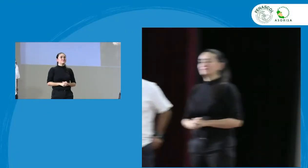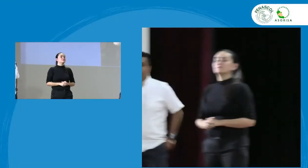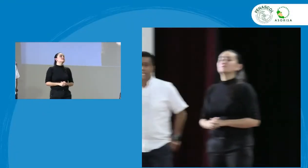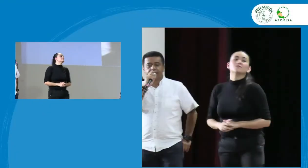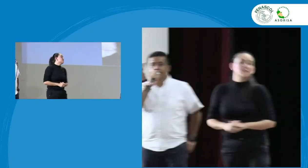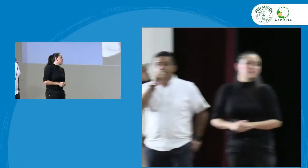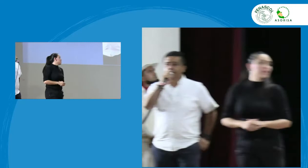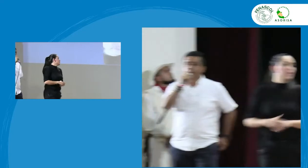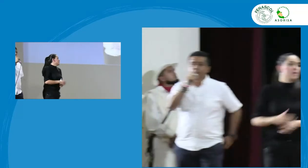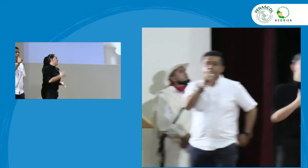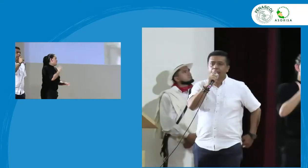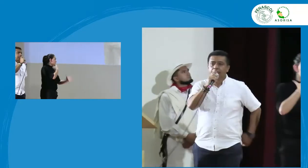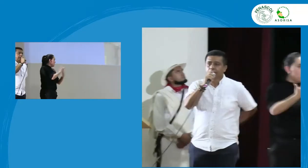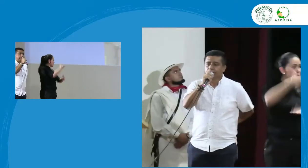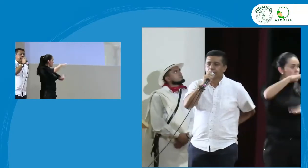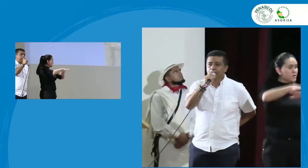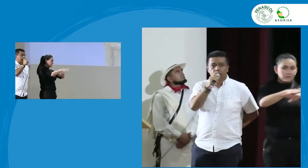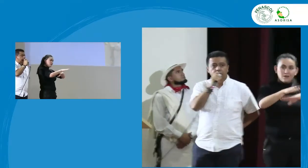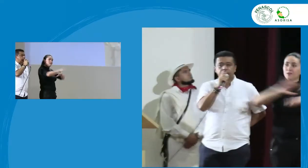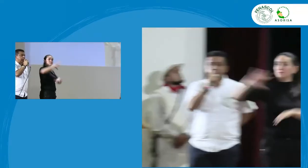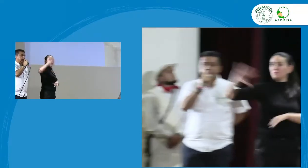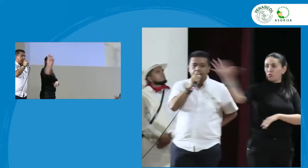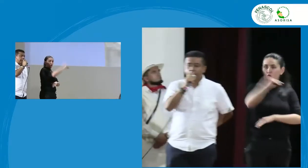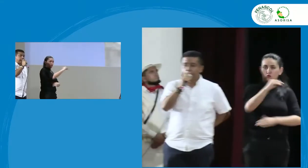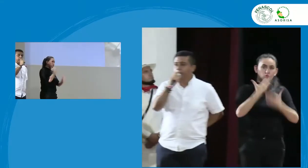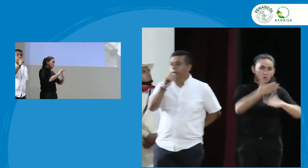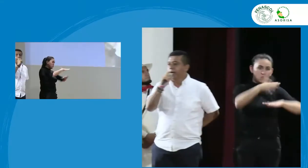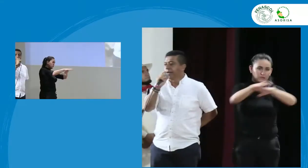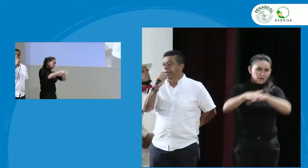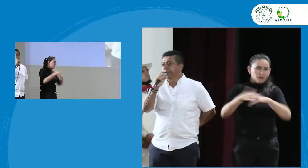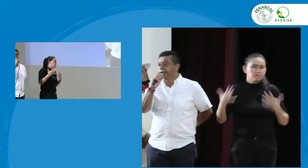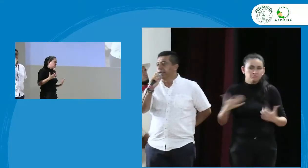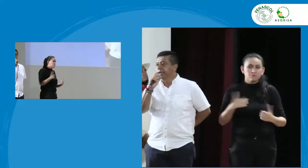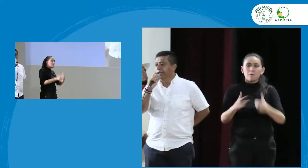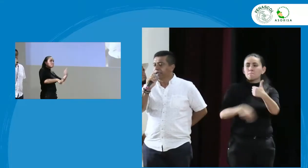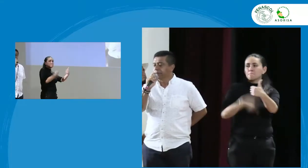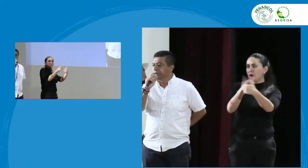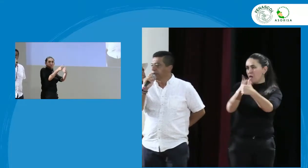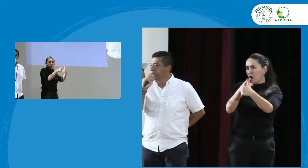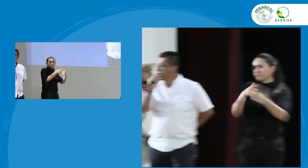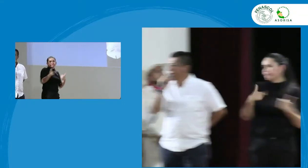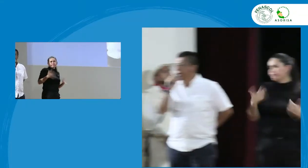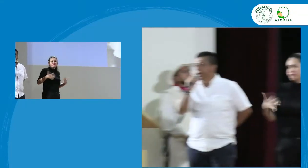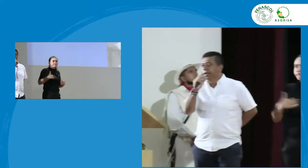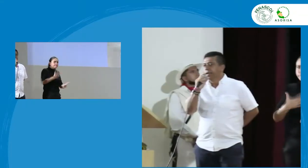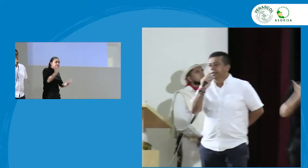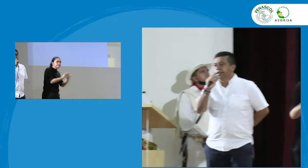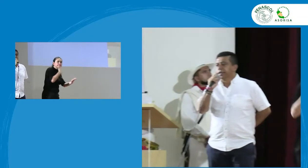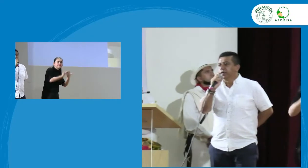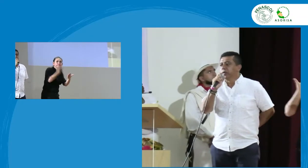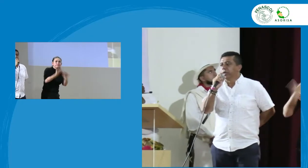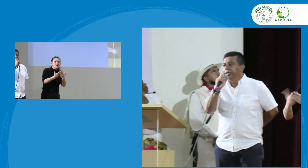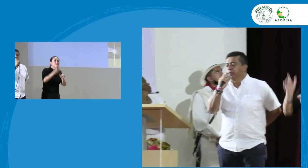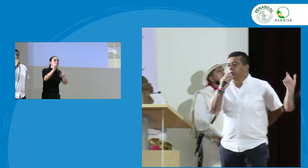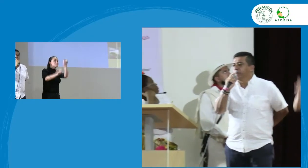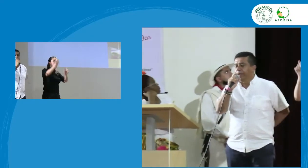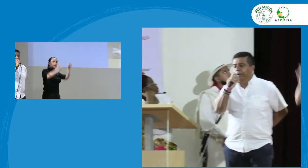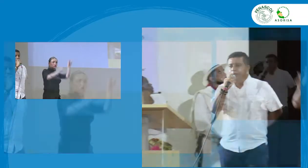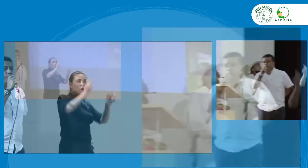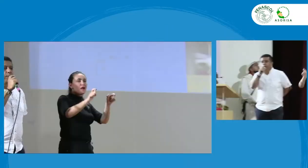buenas tardes para todos primero agradecerle a las personas que se dieron el turno para que yo